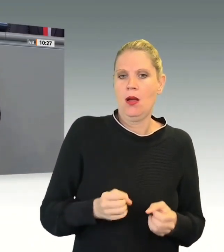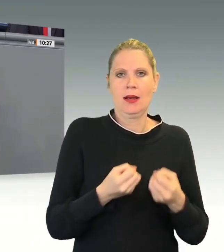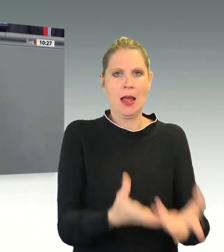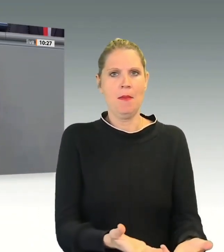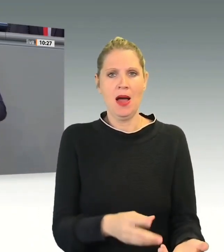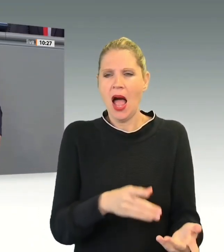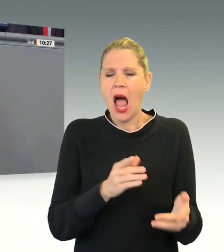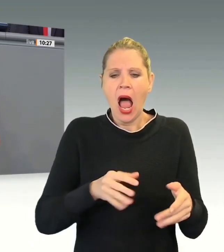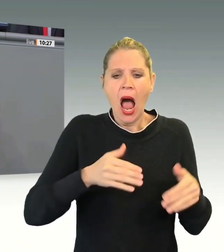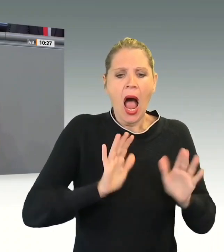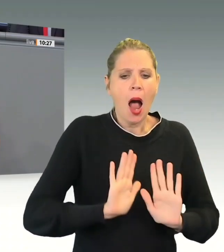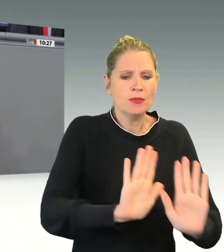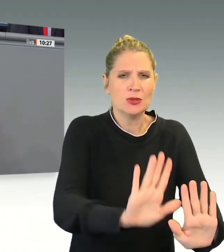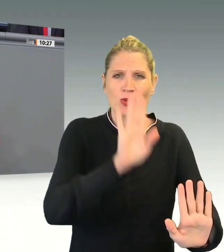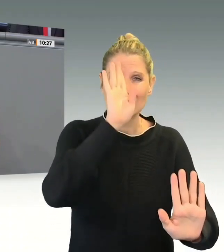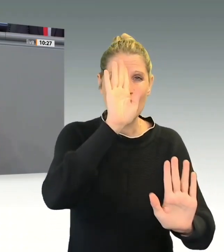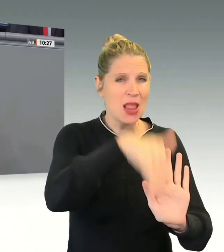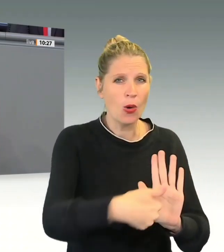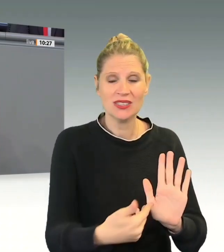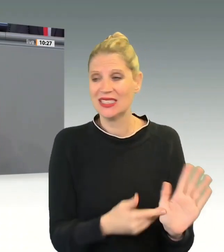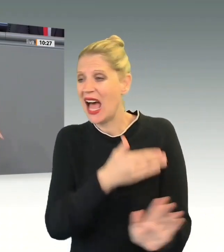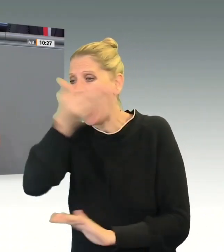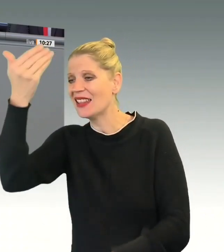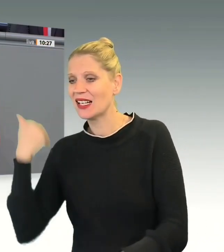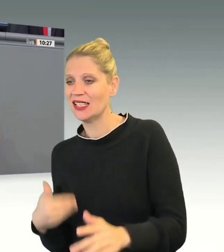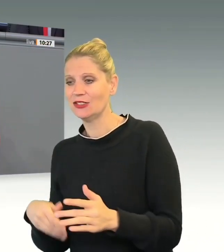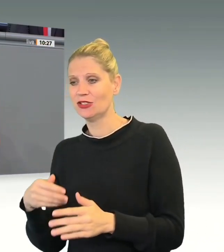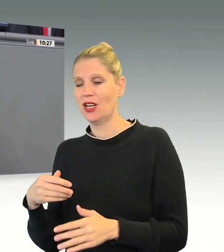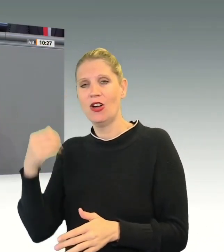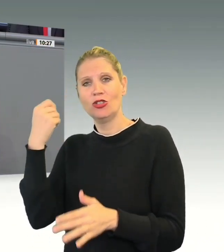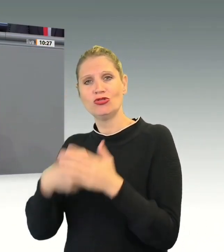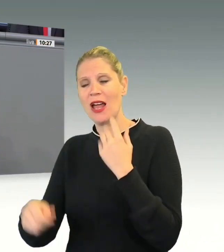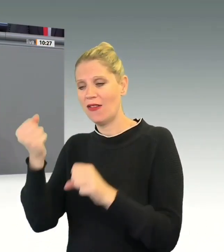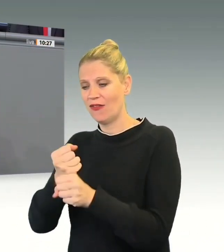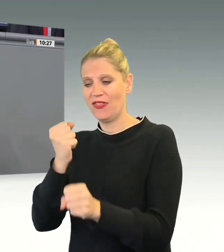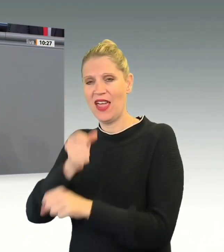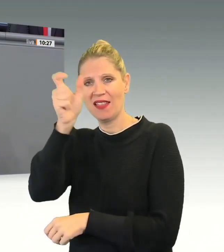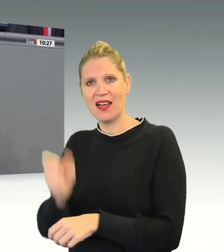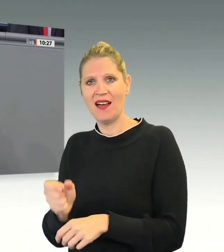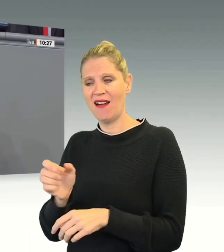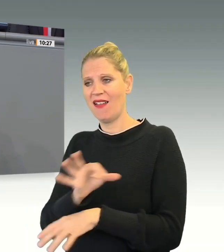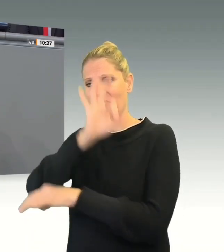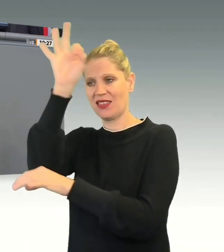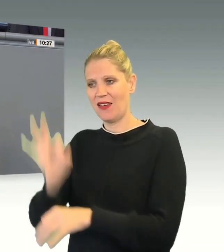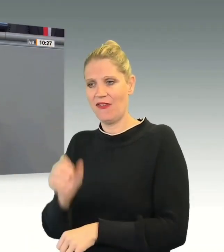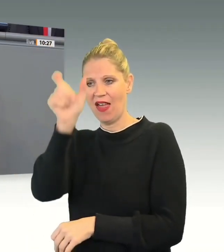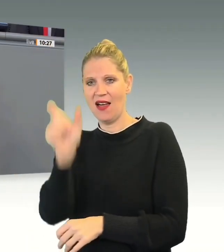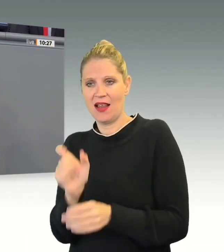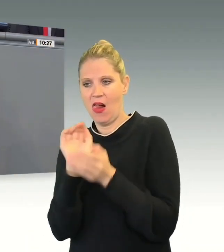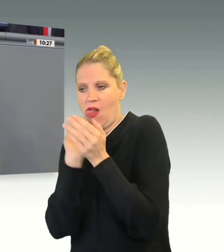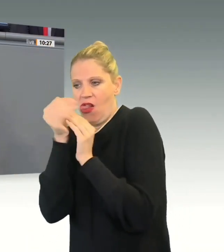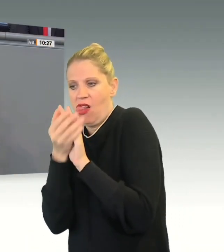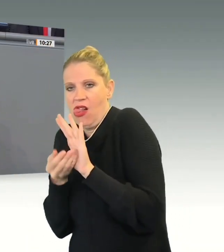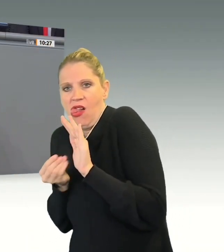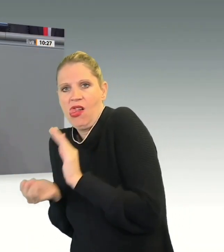andererseits Straftätige und Gefährder teilweise sich der Ausreise entziehen. Und, im